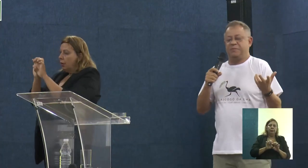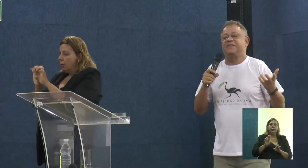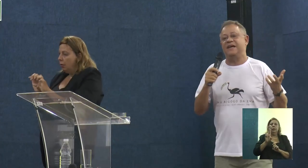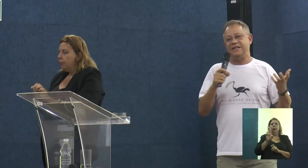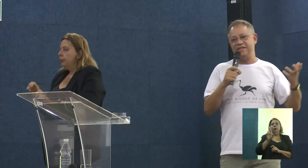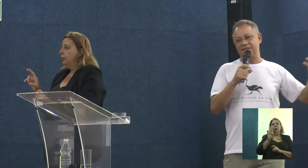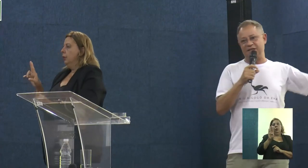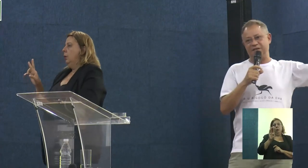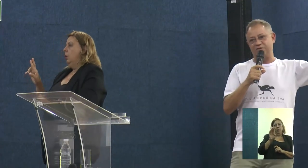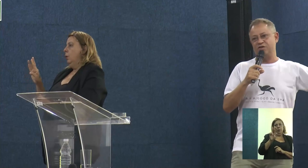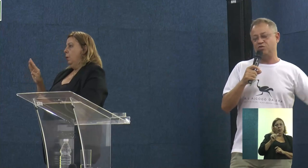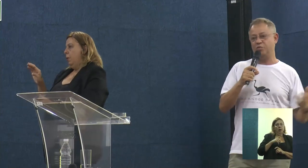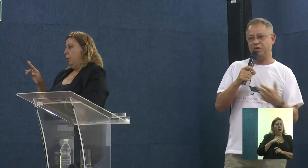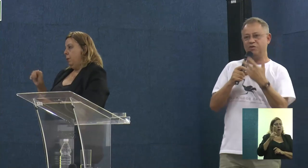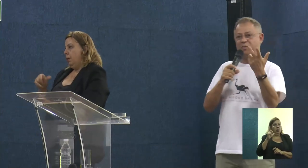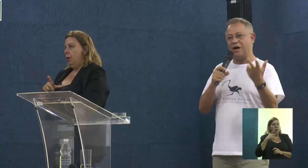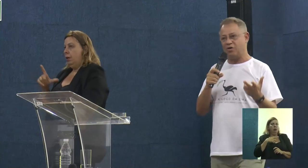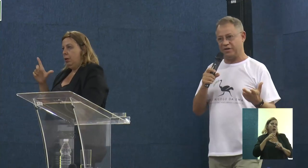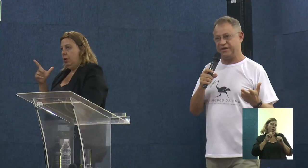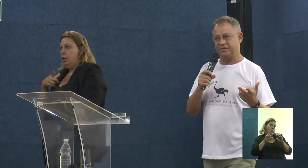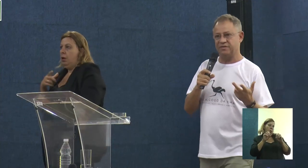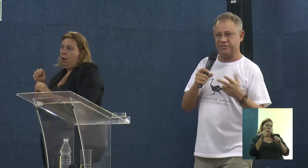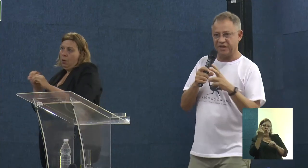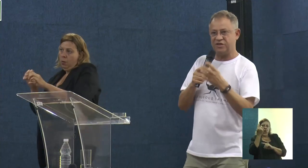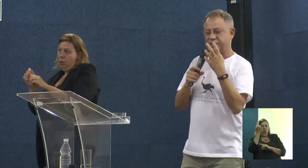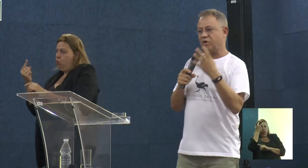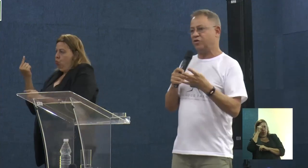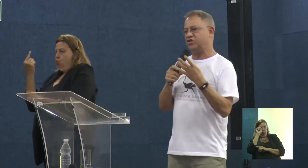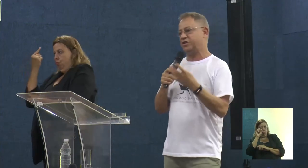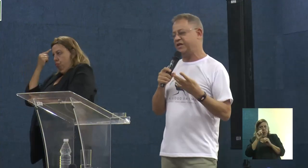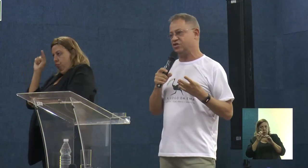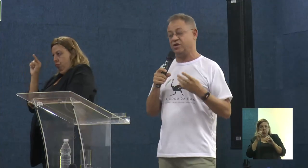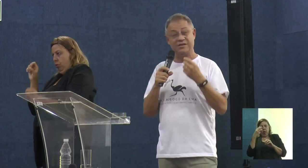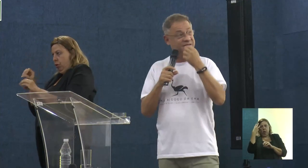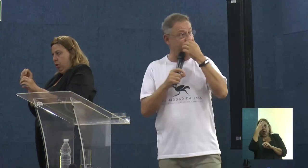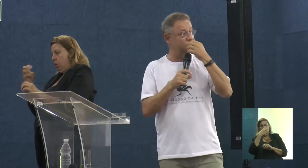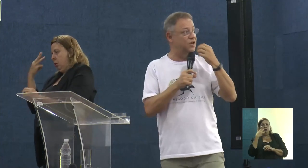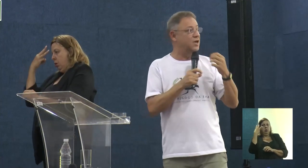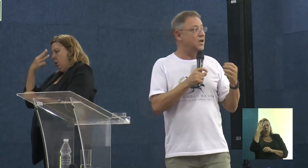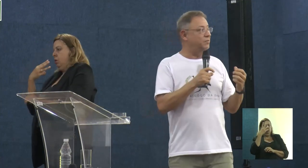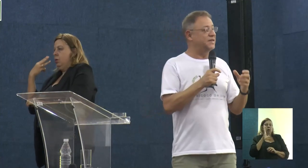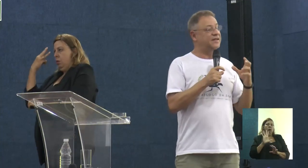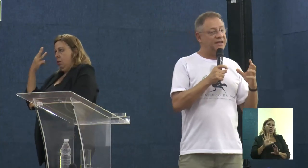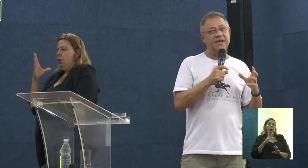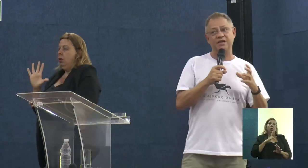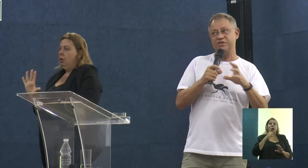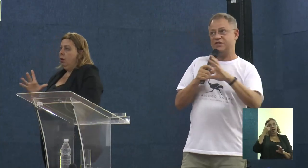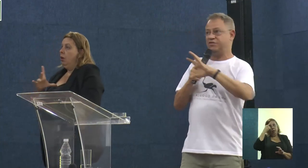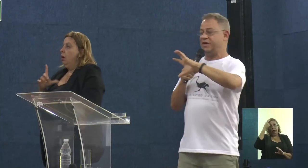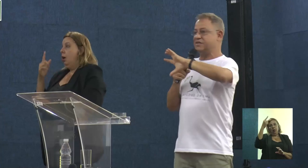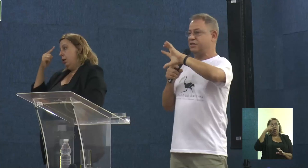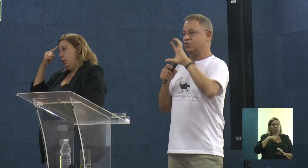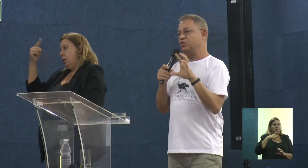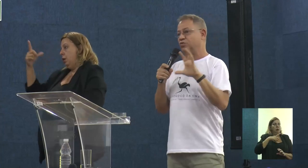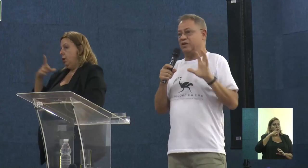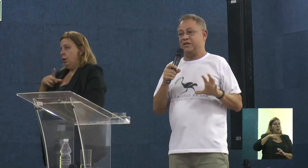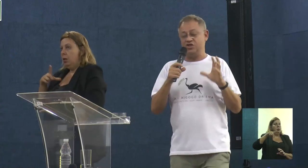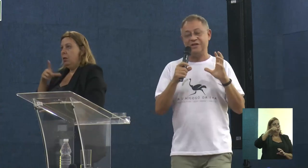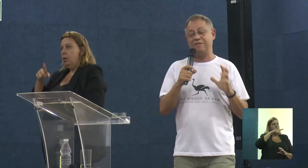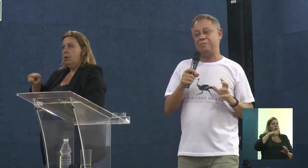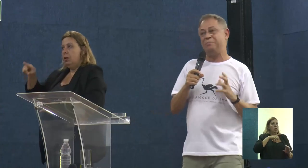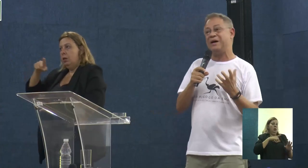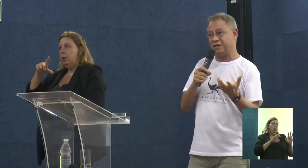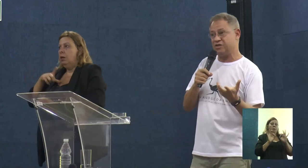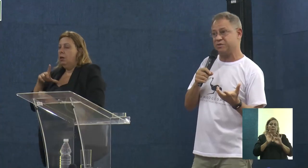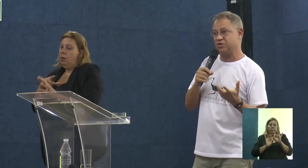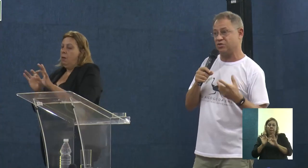especialista em infraestrutura urbana numa aula, na verdade, eram aulas de 3 horas. Mas a ideia era que você tivesse, que todo